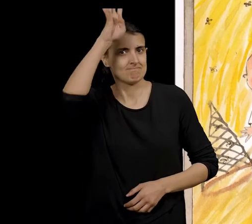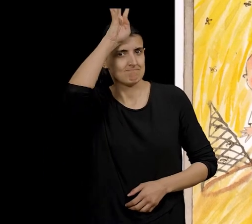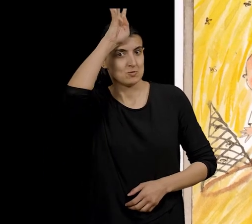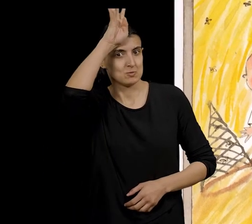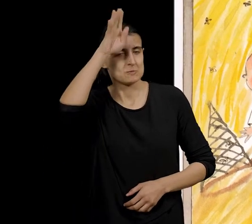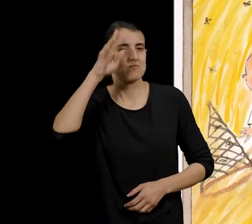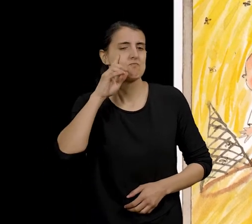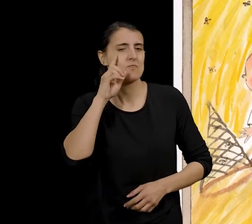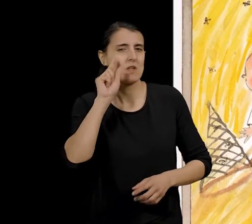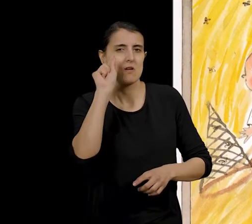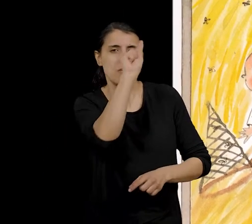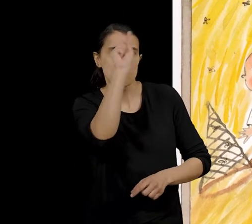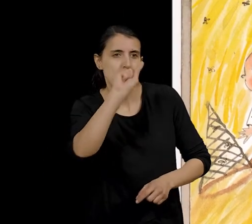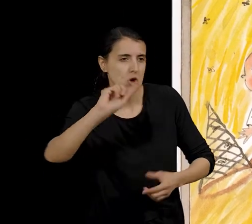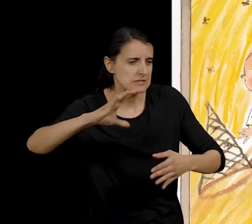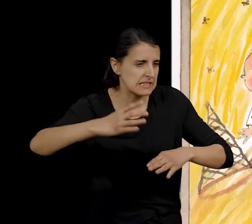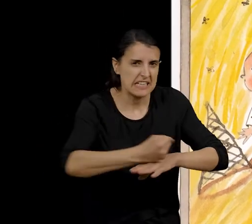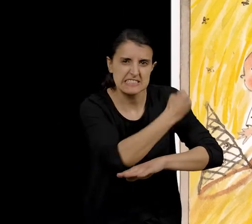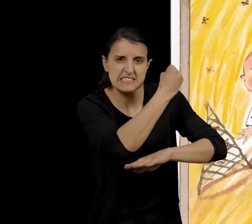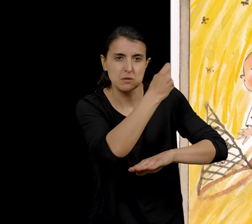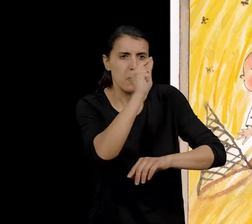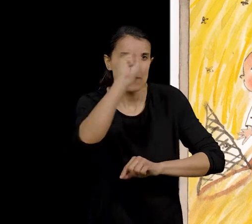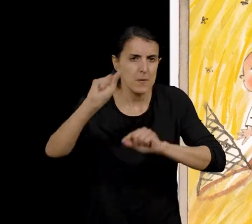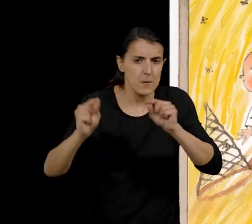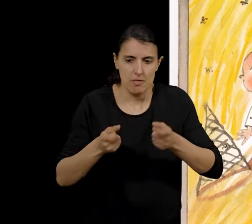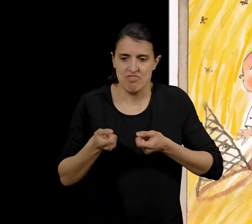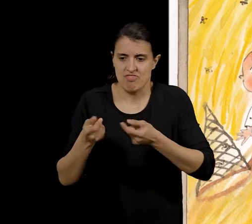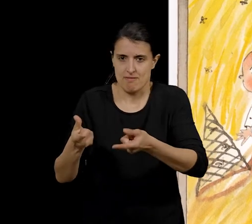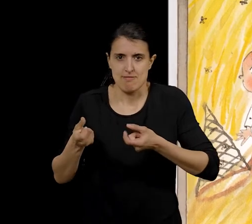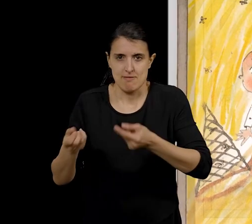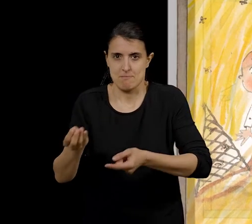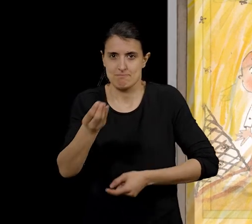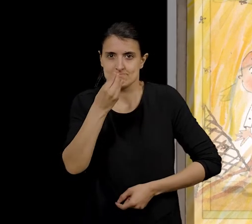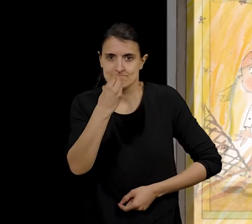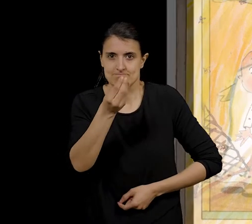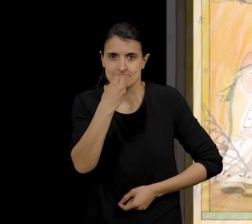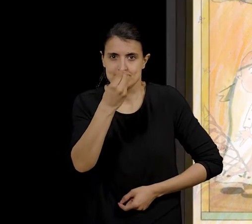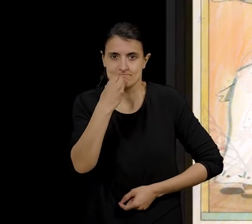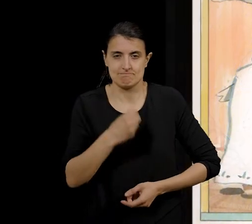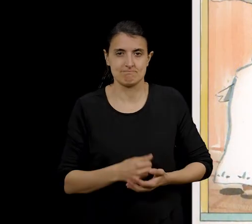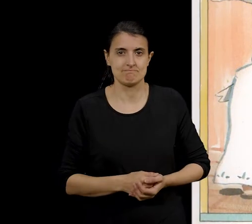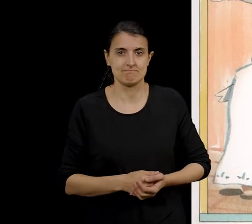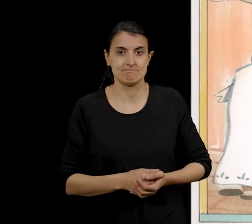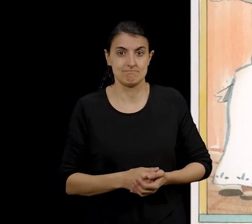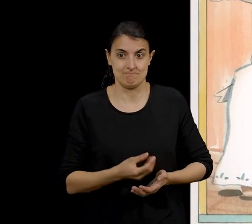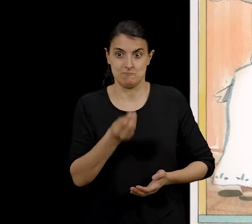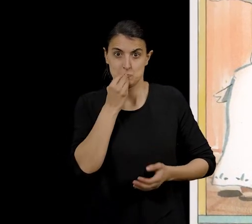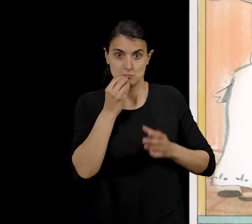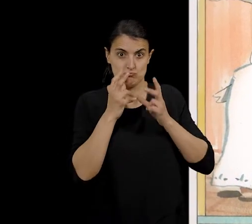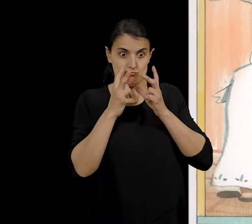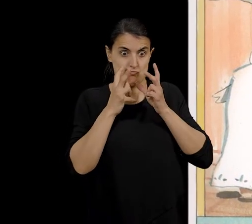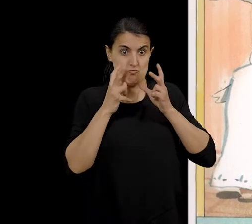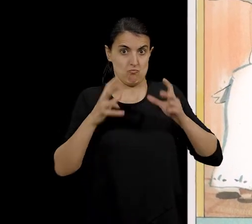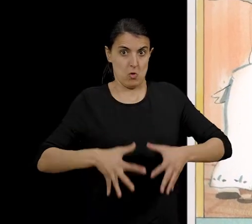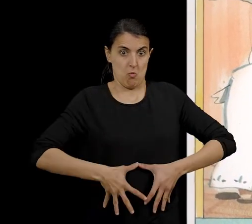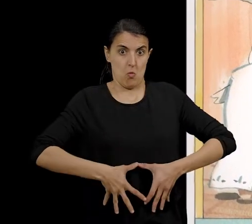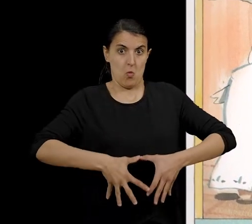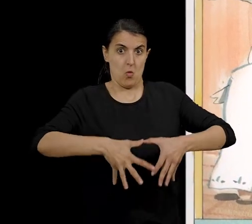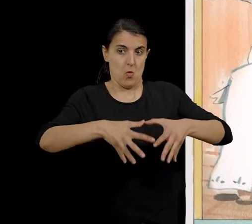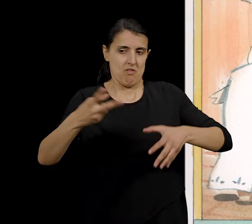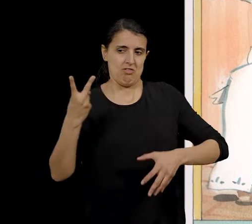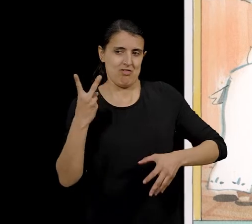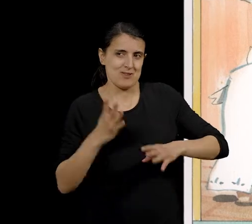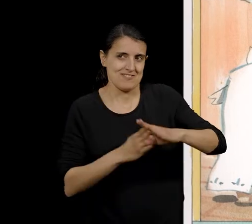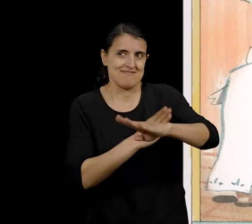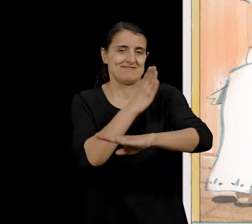que va començar a caçar mosques i mosquits i vinga a tipar l'aranya. Quan la tingui ben grassona, marxarem cap a la lluna.